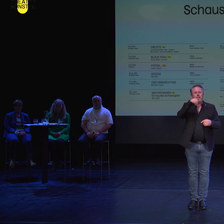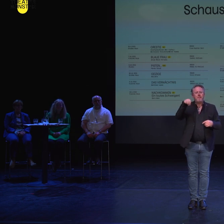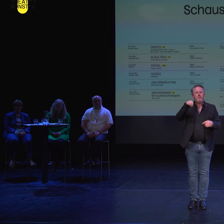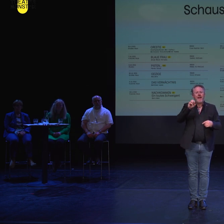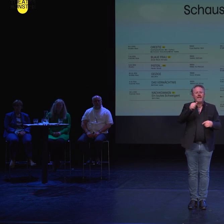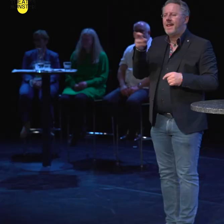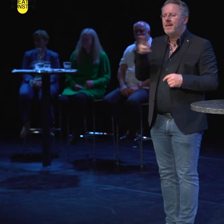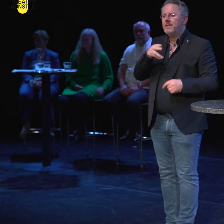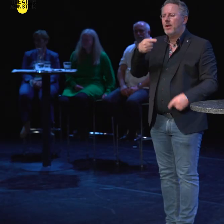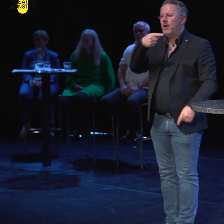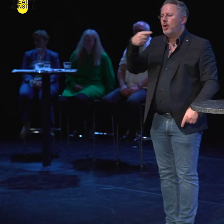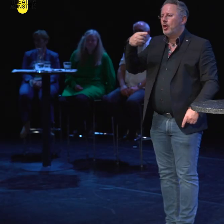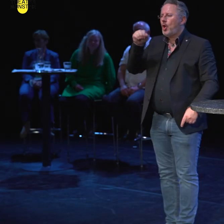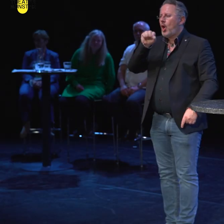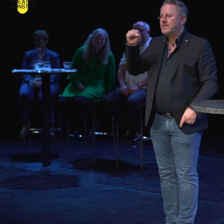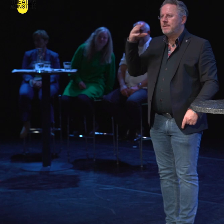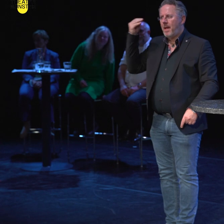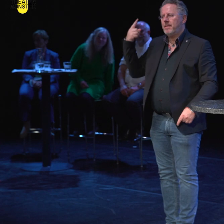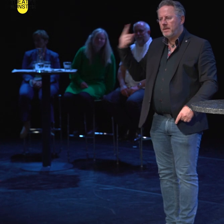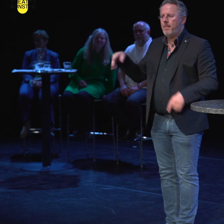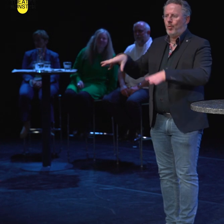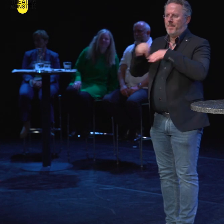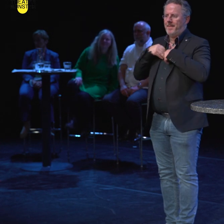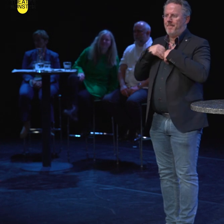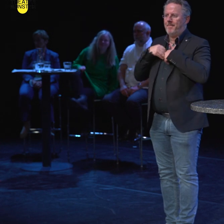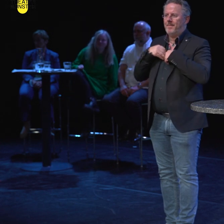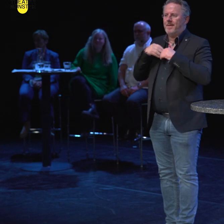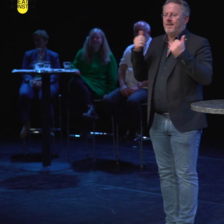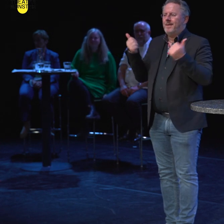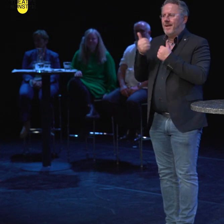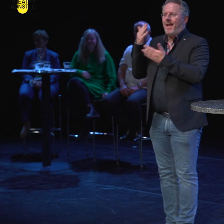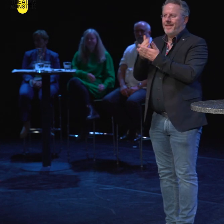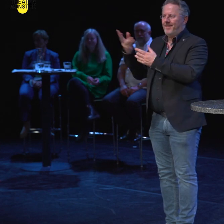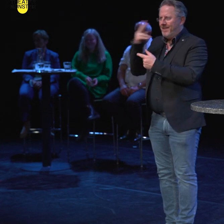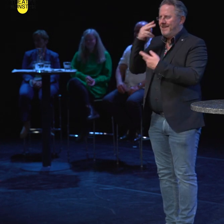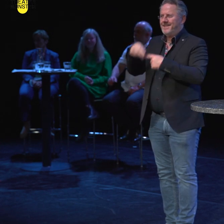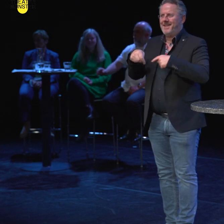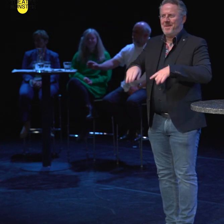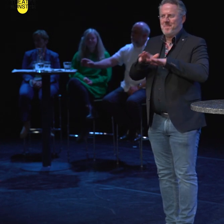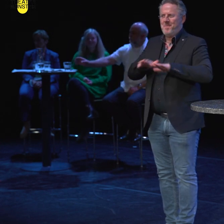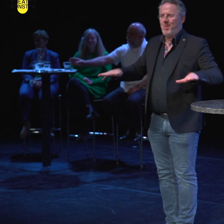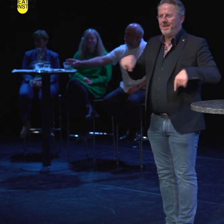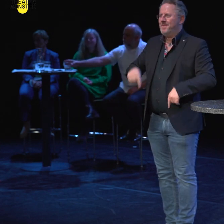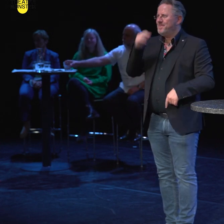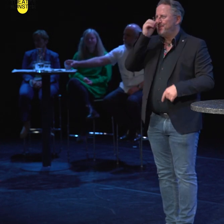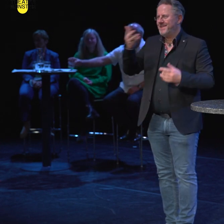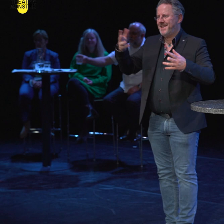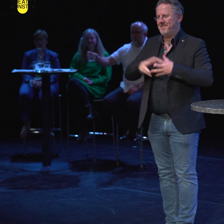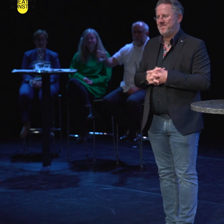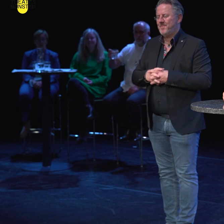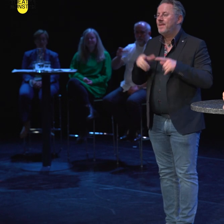Grossmann übernommen und es wird also einen wiedersehenden Mächtet Grossmann hier auf der Bühne in Münster geben.